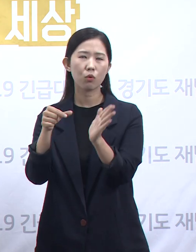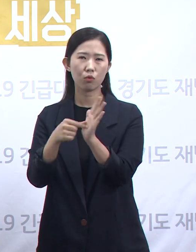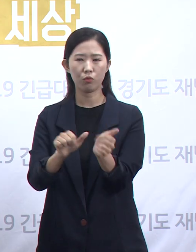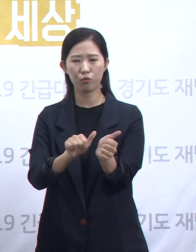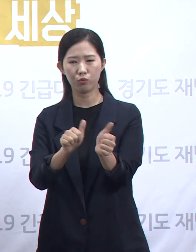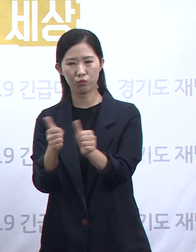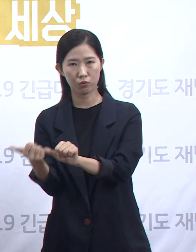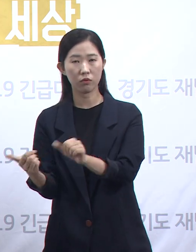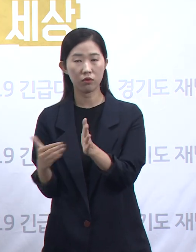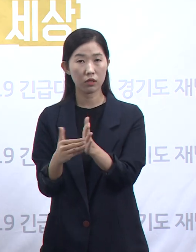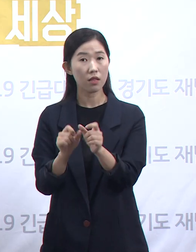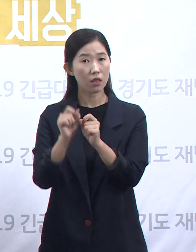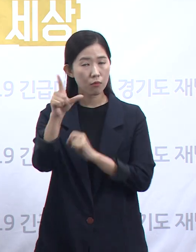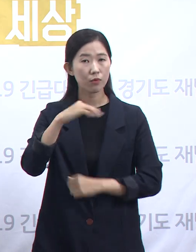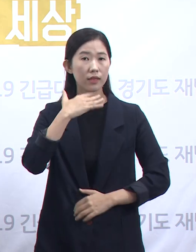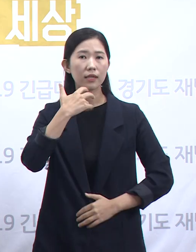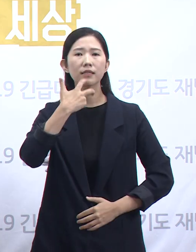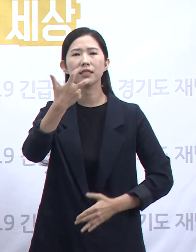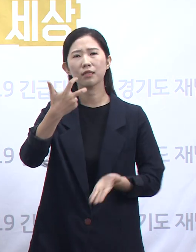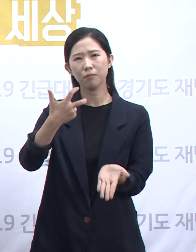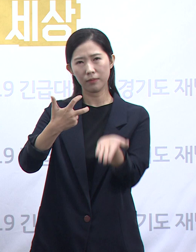대부분 70세 이상 고령이었습니다.